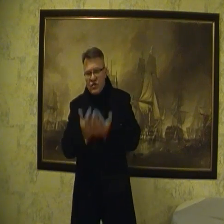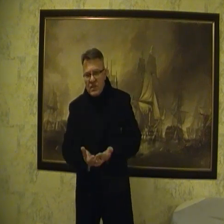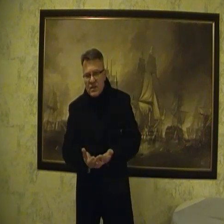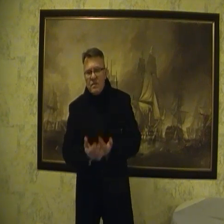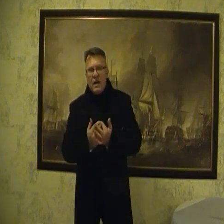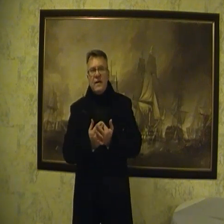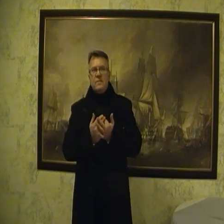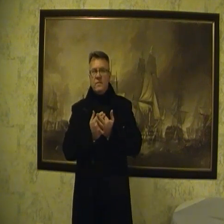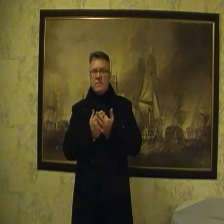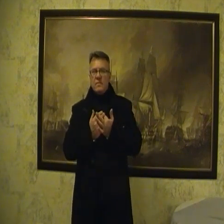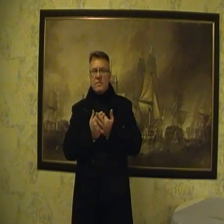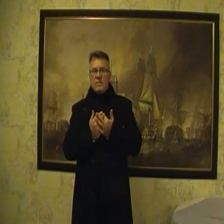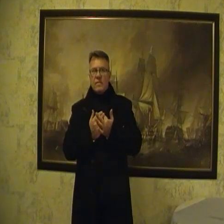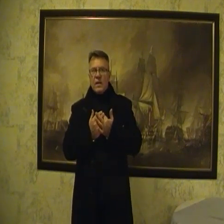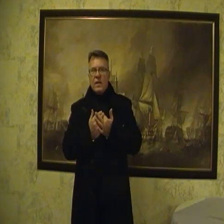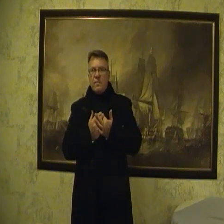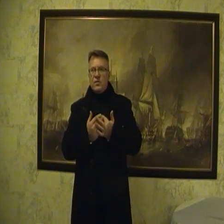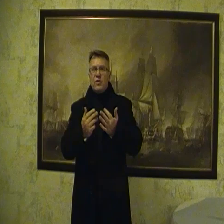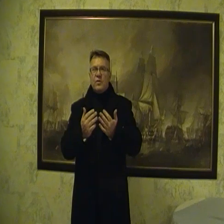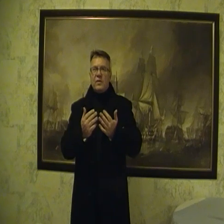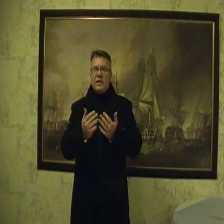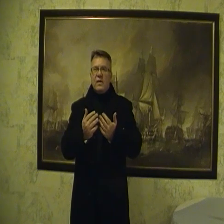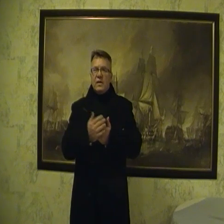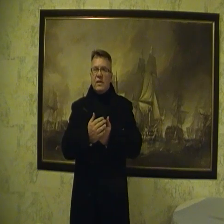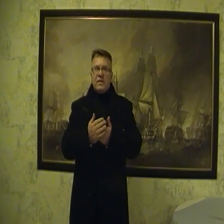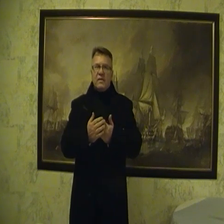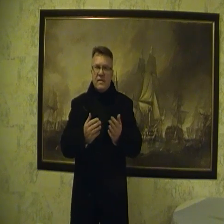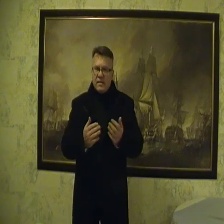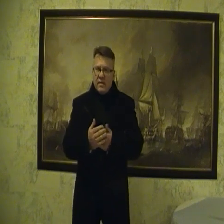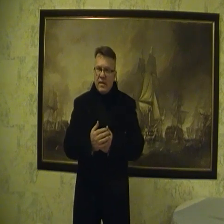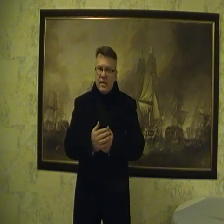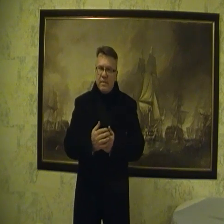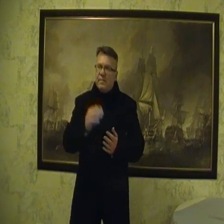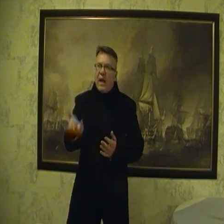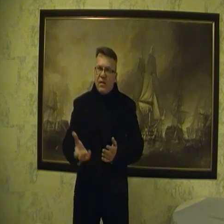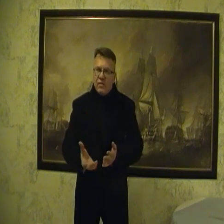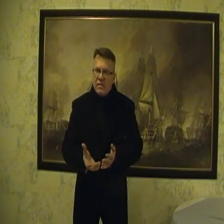wszystko ma być robione bez Polaków.